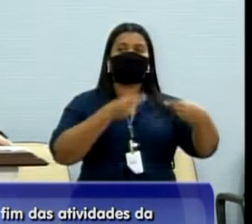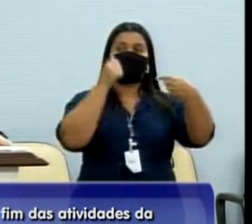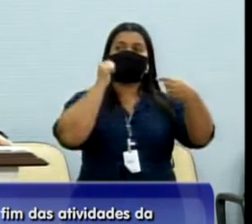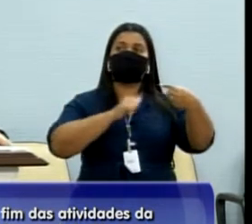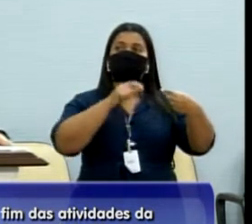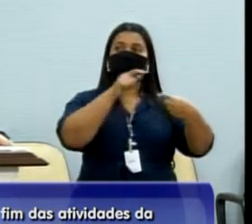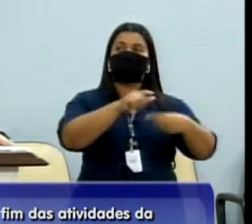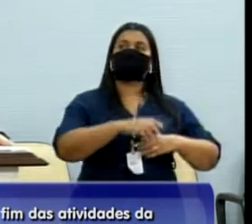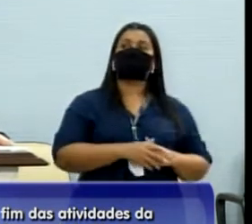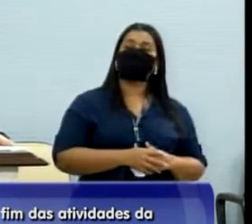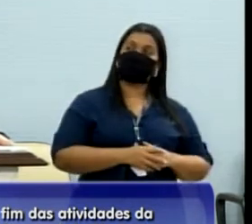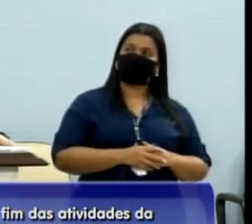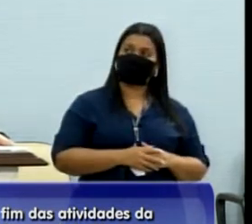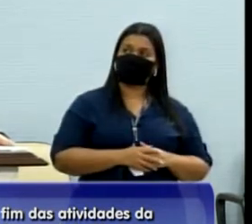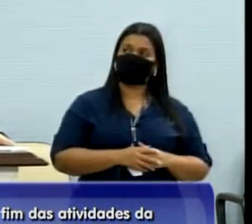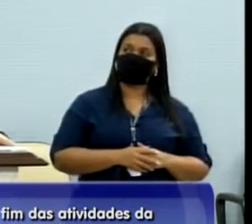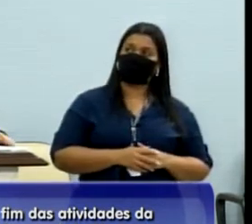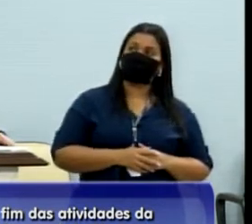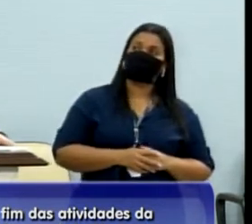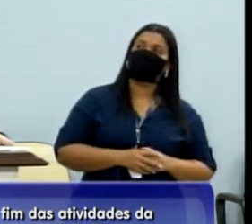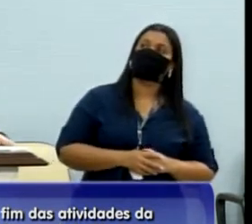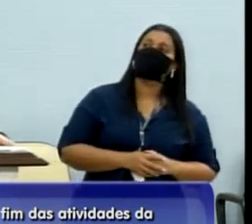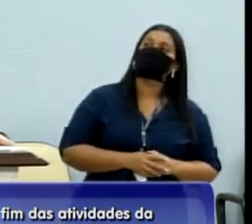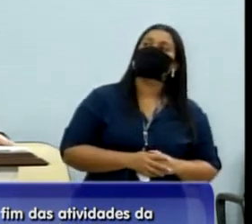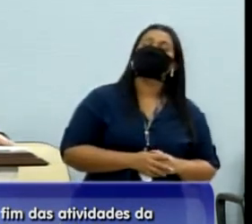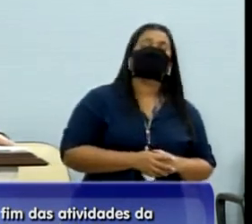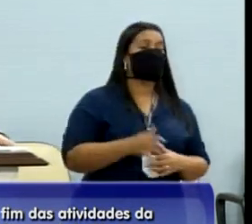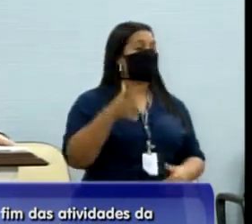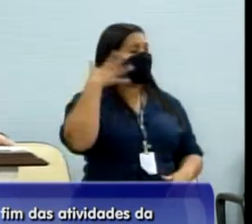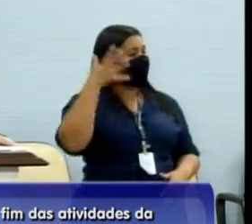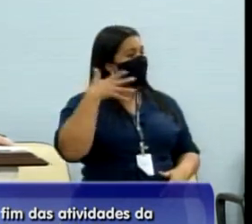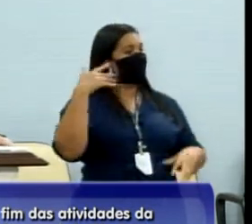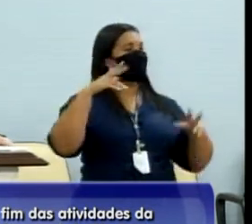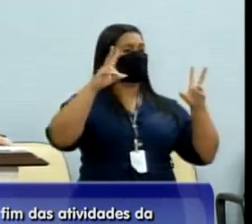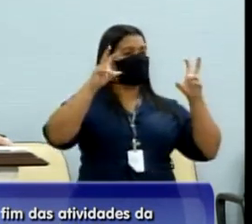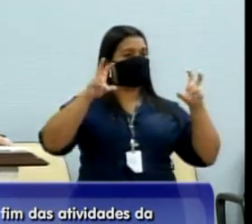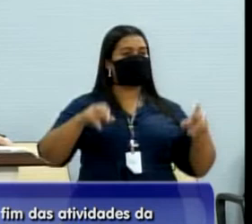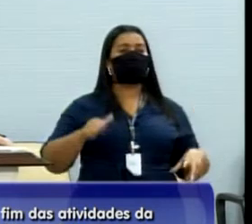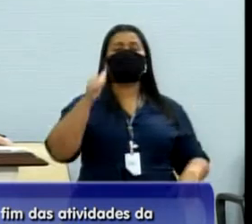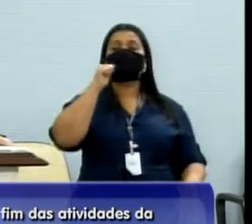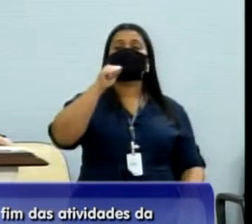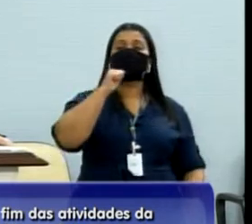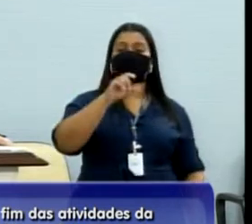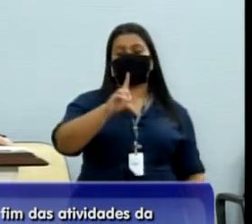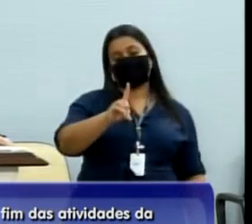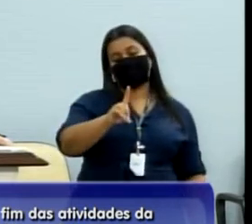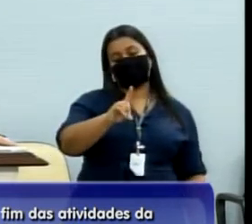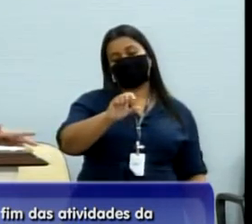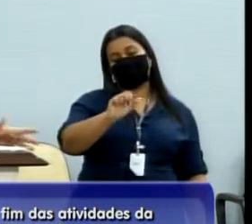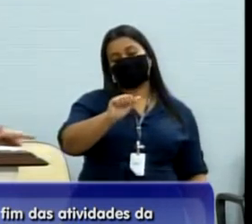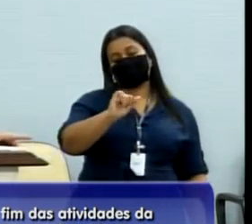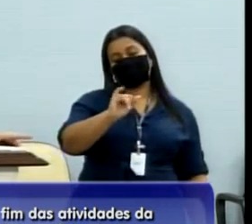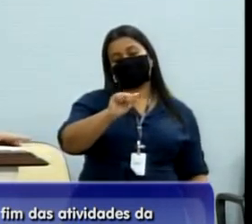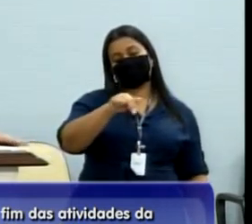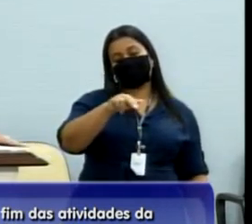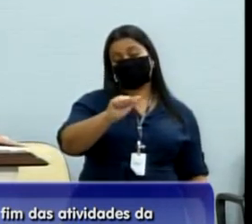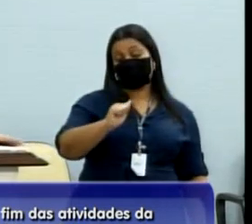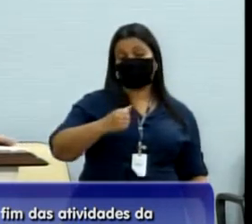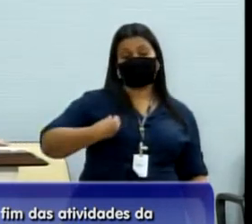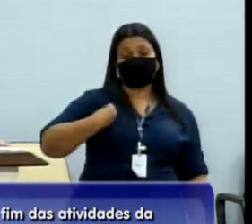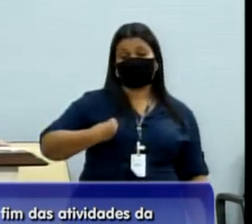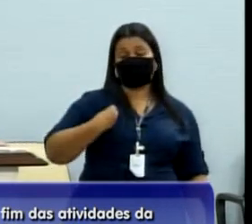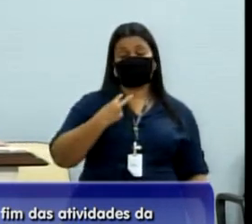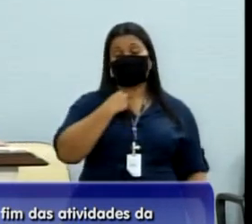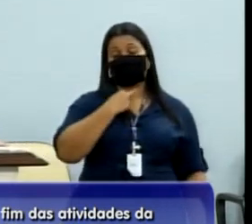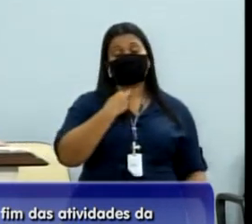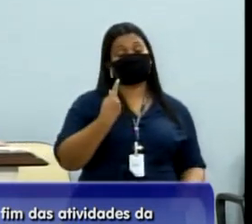ilustre advogada, que se destaca fazendo palestras sobre assunto, doutora Dayana Pessoa. Não pude estar presente porque eu